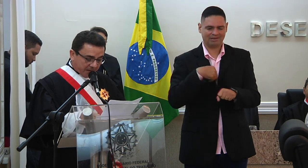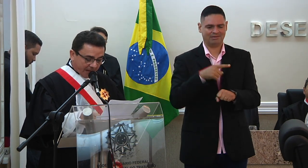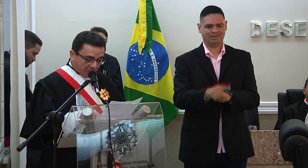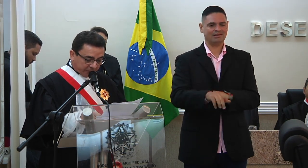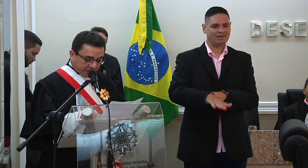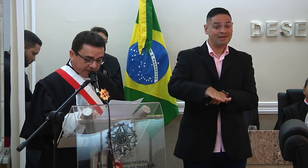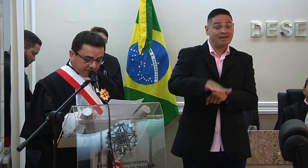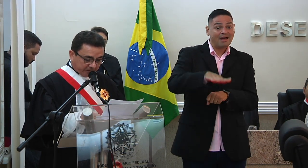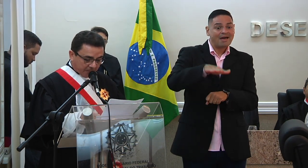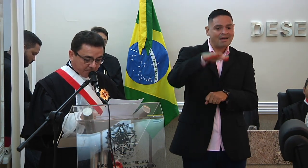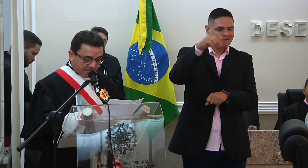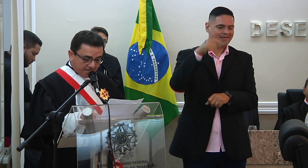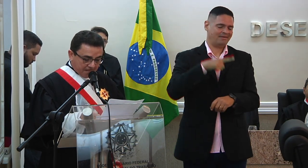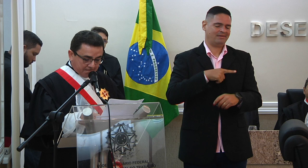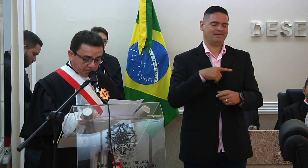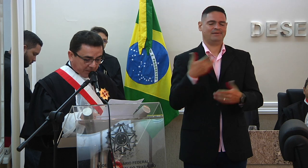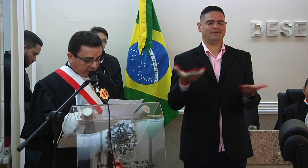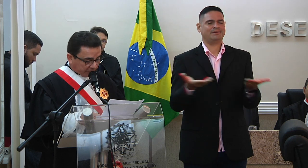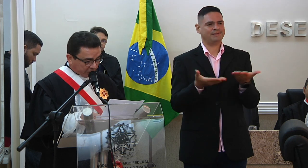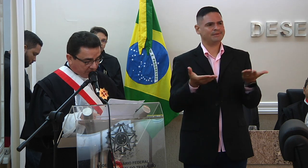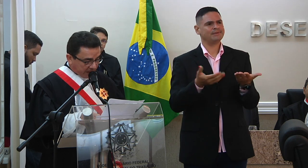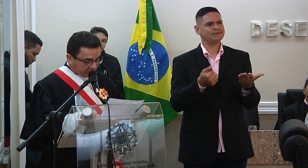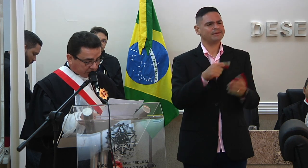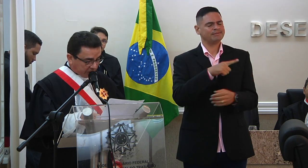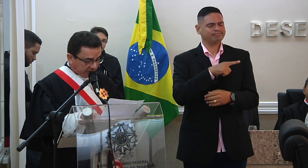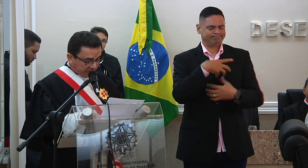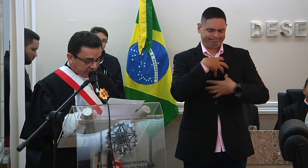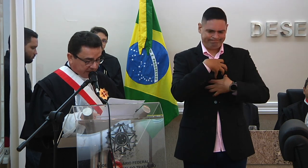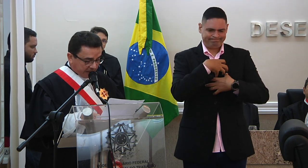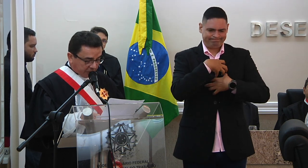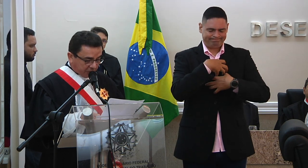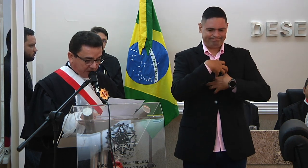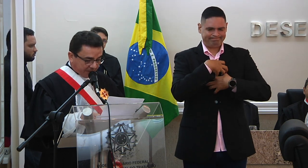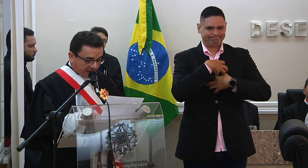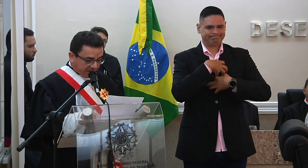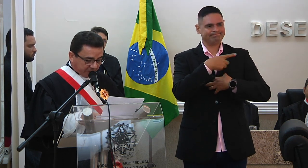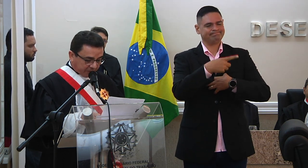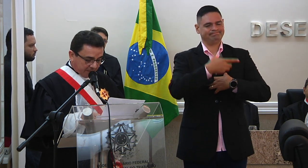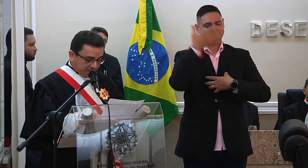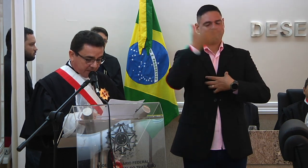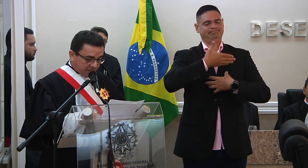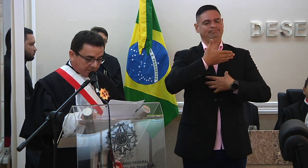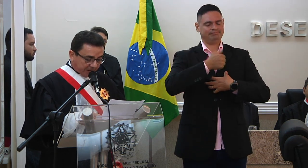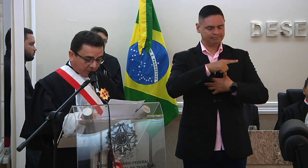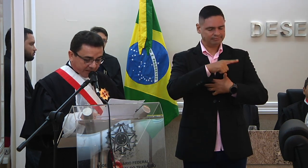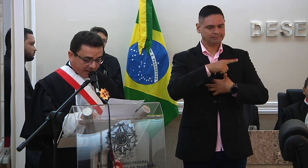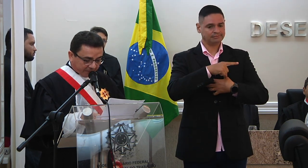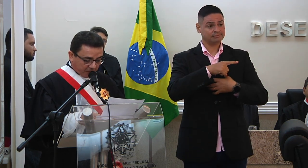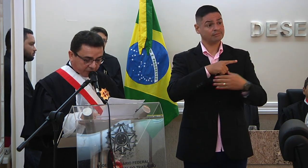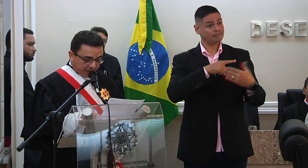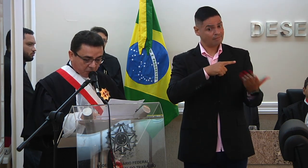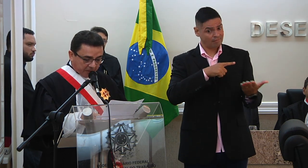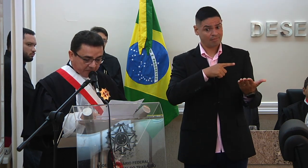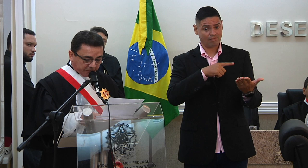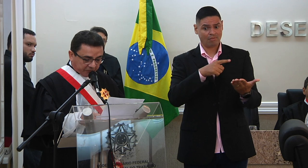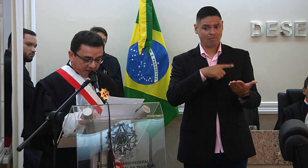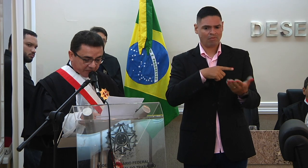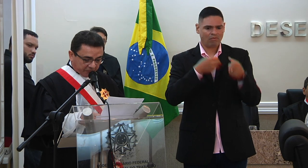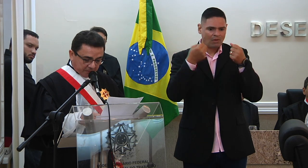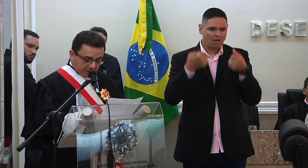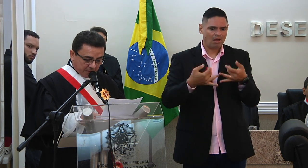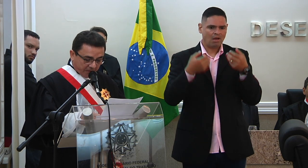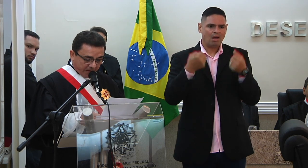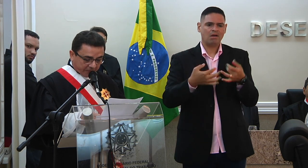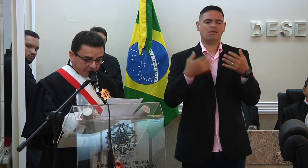e na nossa criação pelos sentimentos de honestidade e de honradez pela orientação segura e